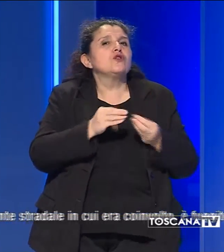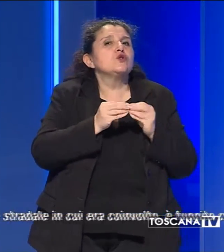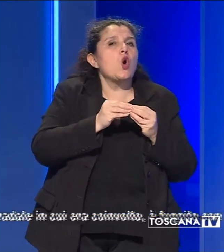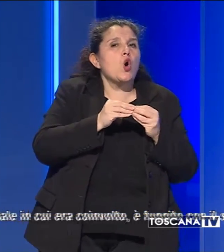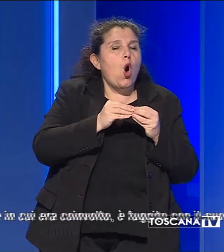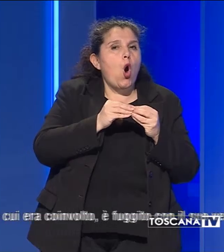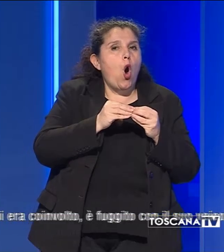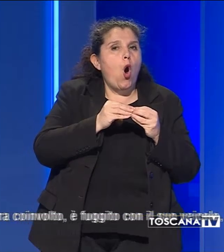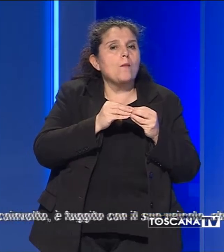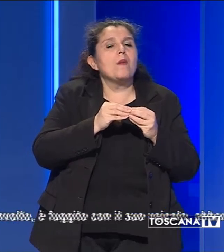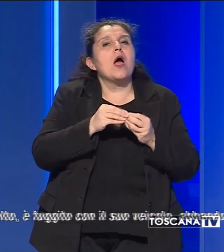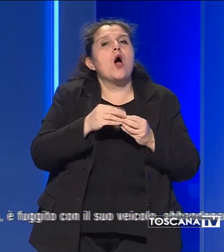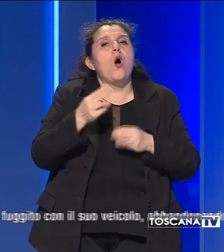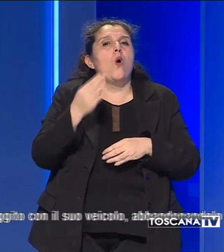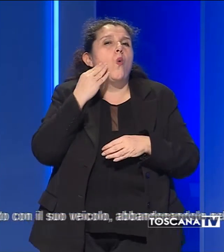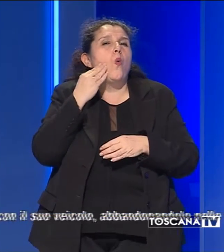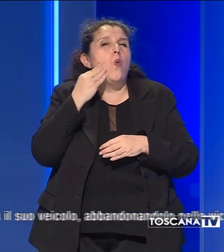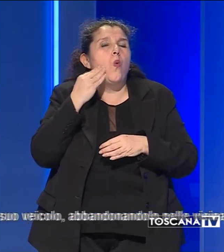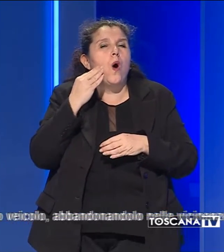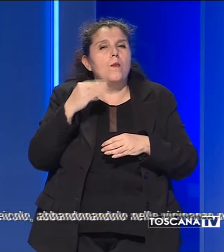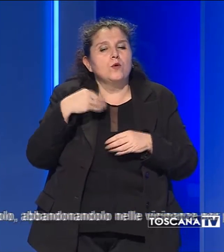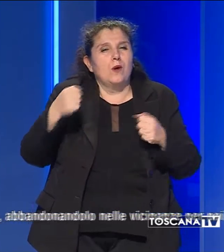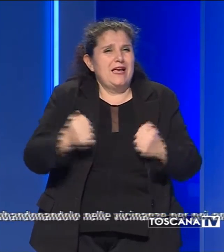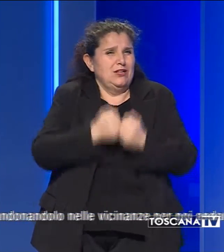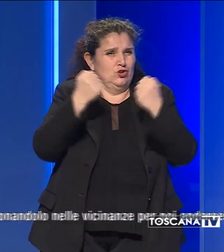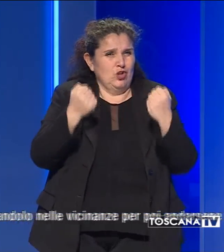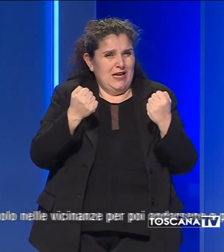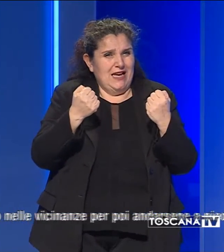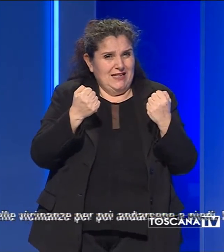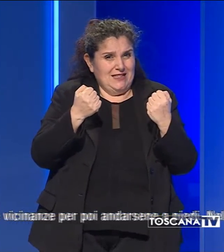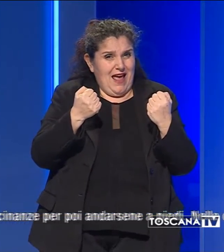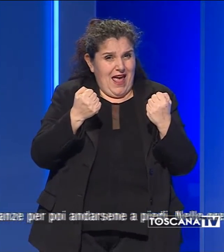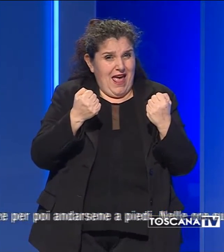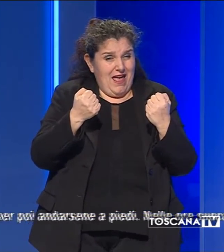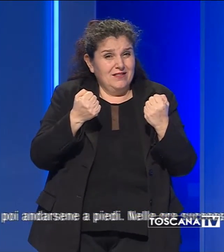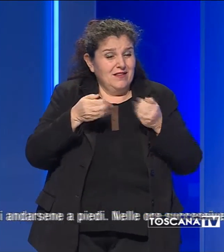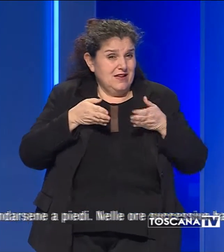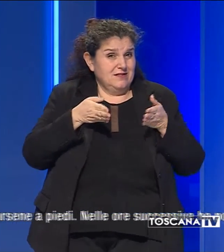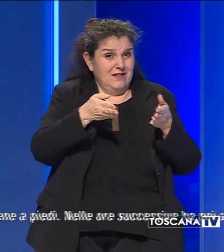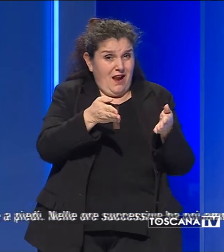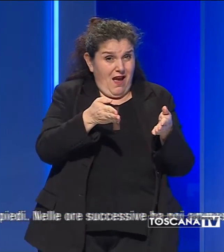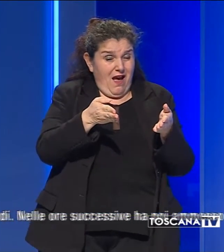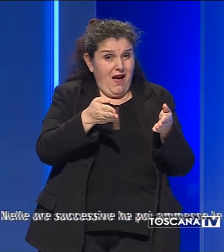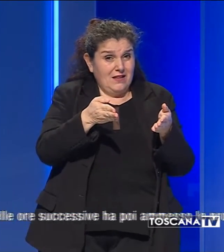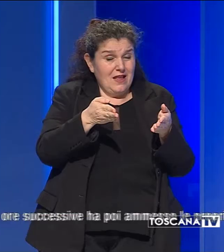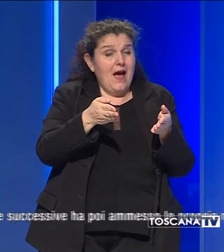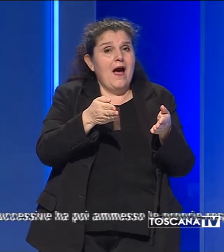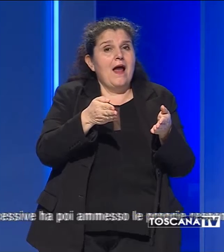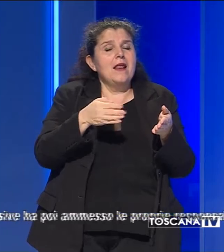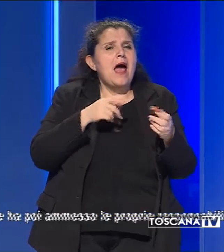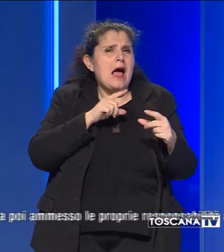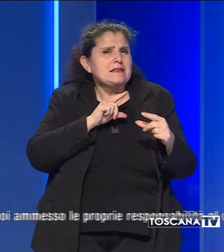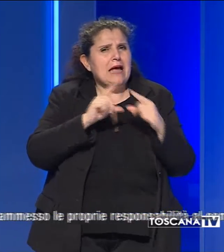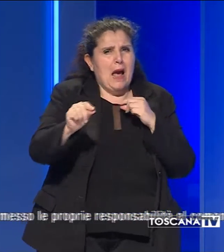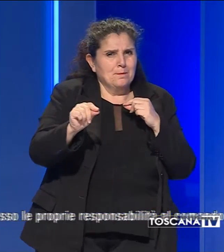si è trattato di un cittadino che in seguito a un incidente stradale in cui era coinvolto è